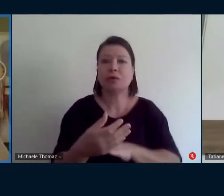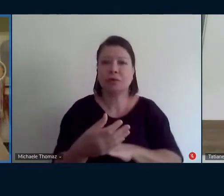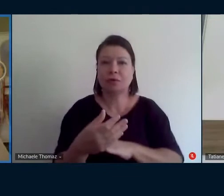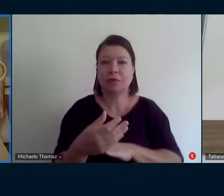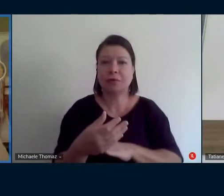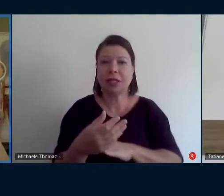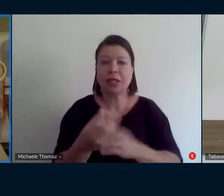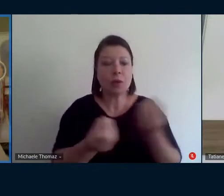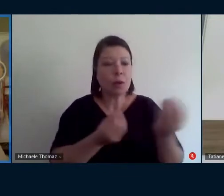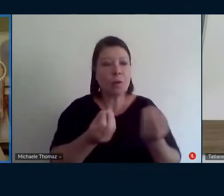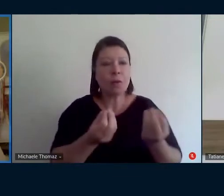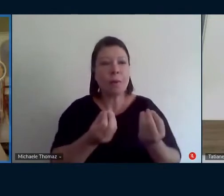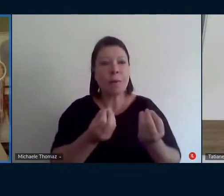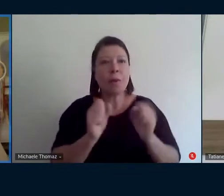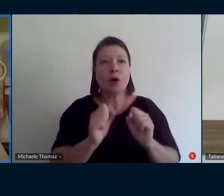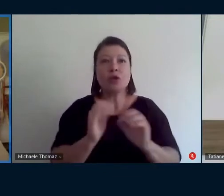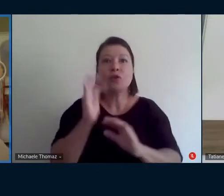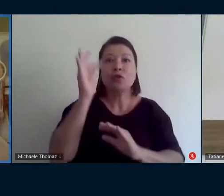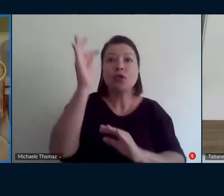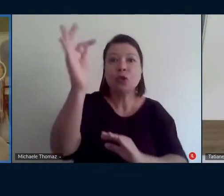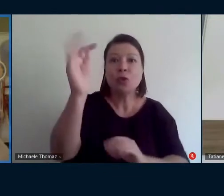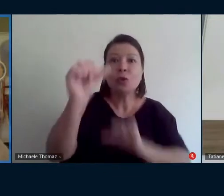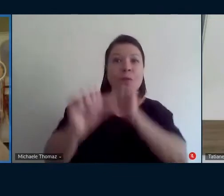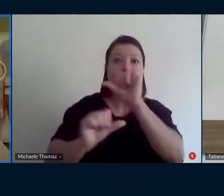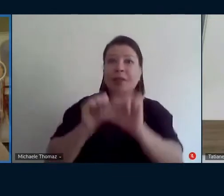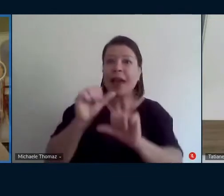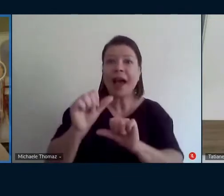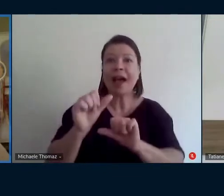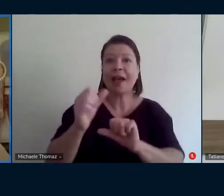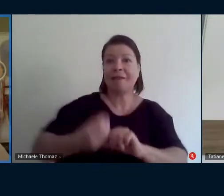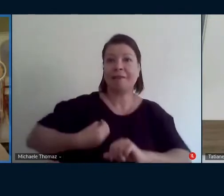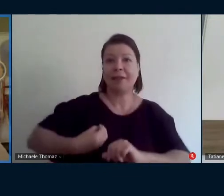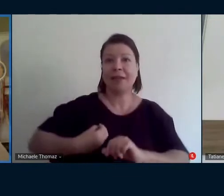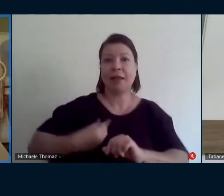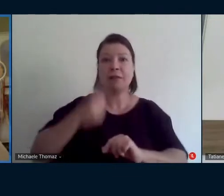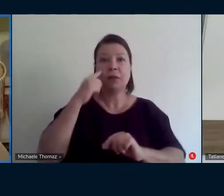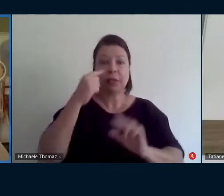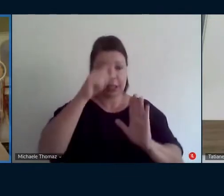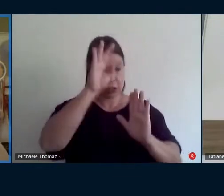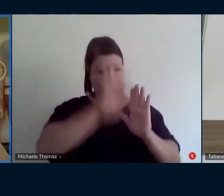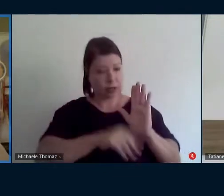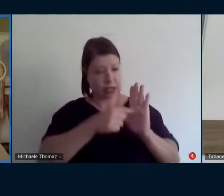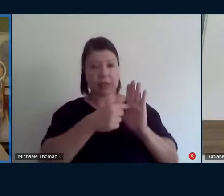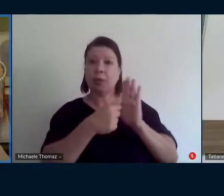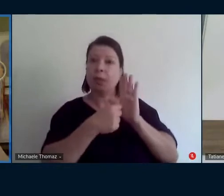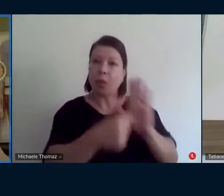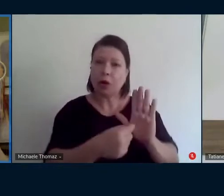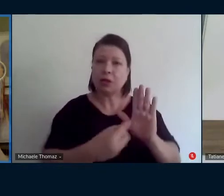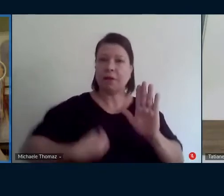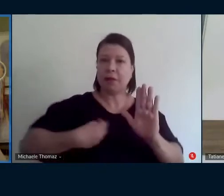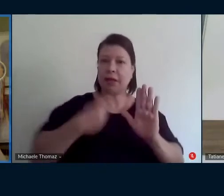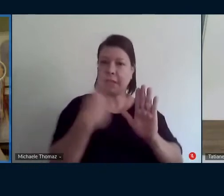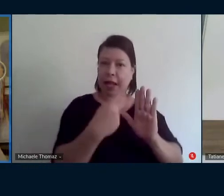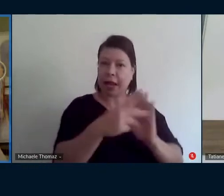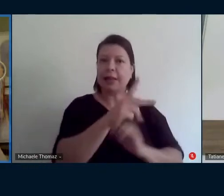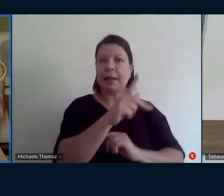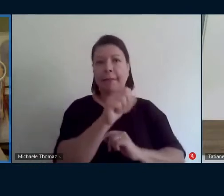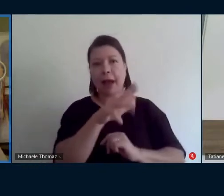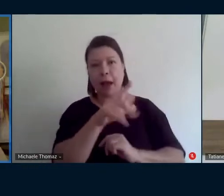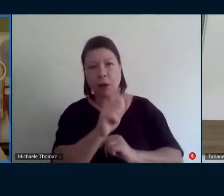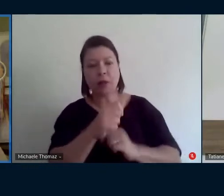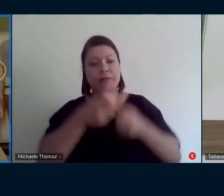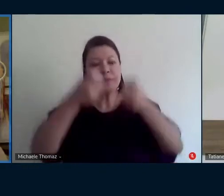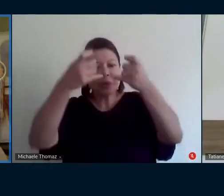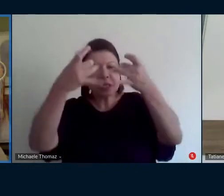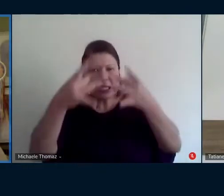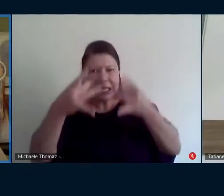fazer nas pessoas que leem na Paula e em você então você diz o que é como faz e explica o detalhamento